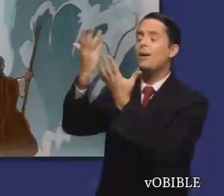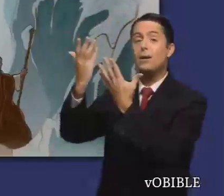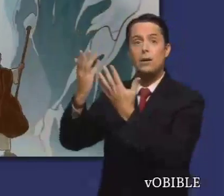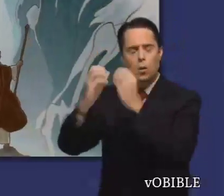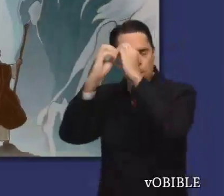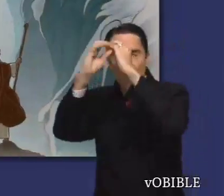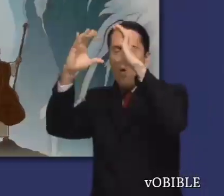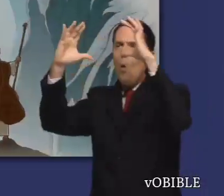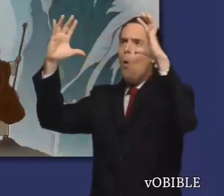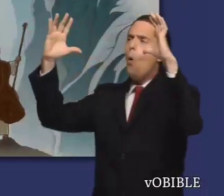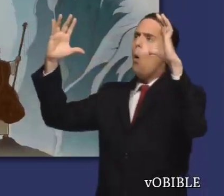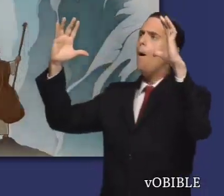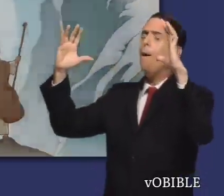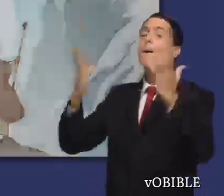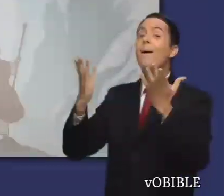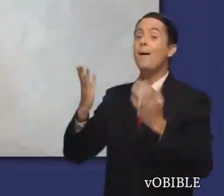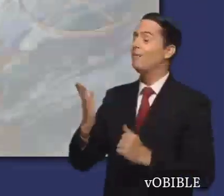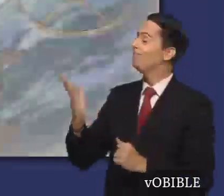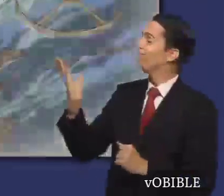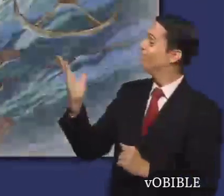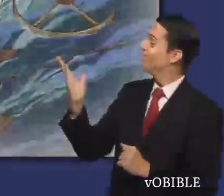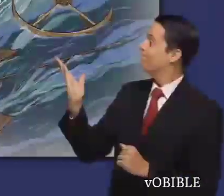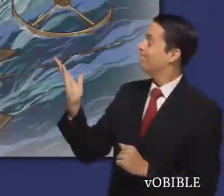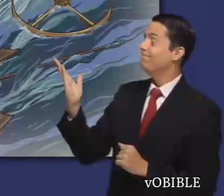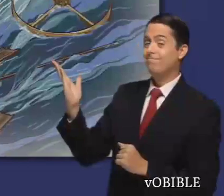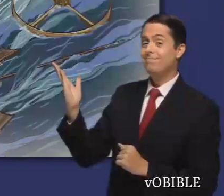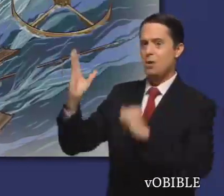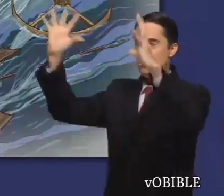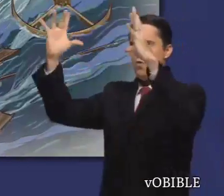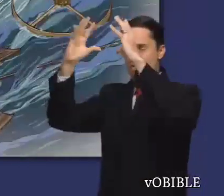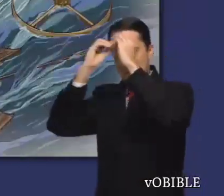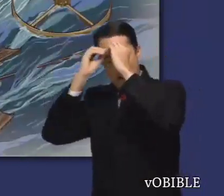Abacuc recuerda cómo Jehová demostró su poder en el pasado.